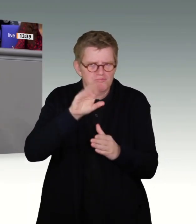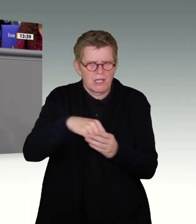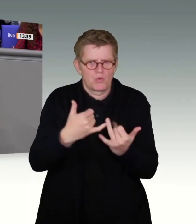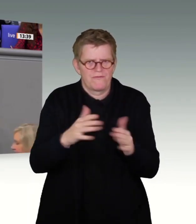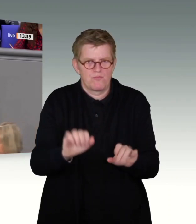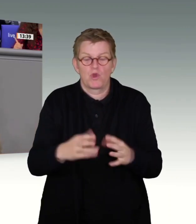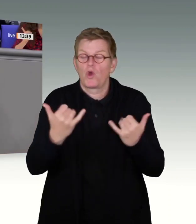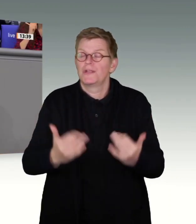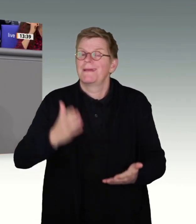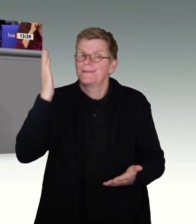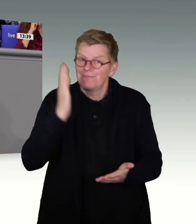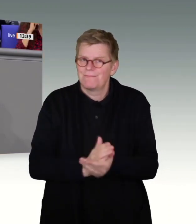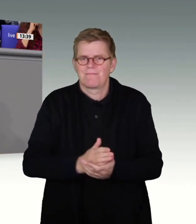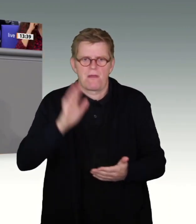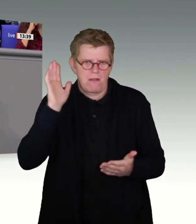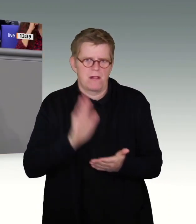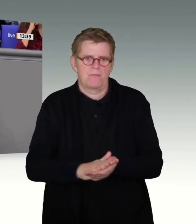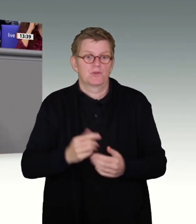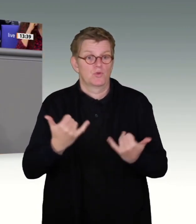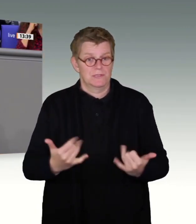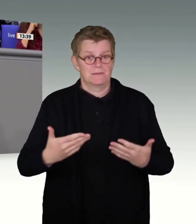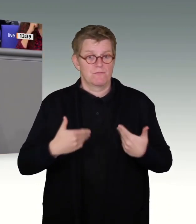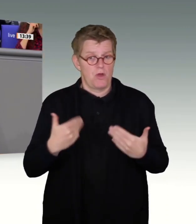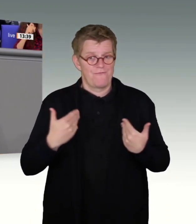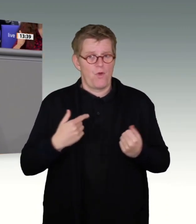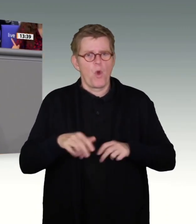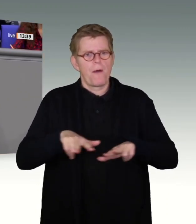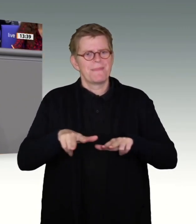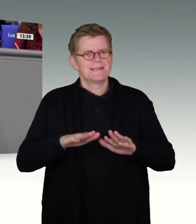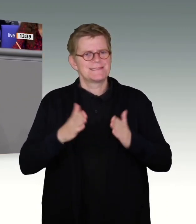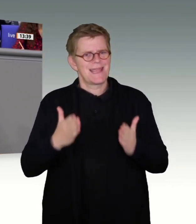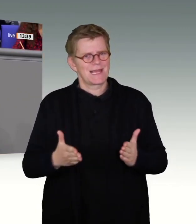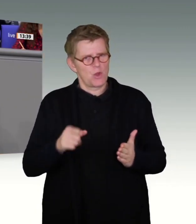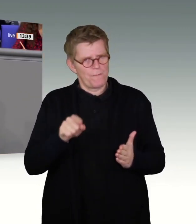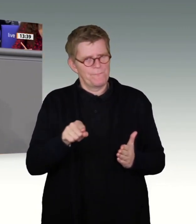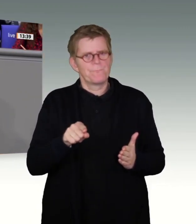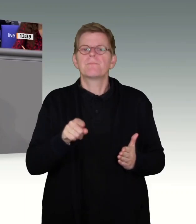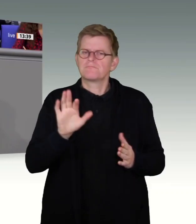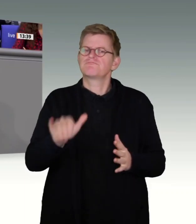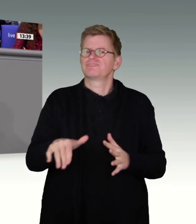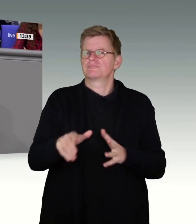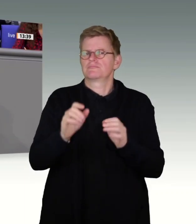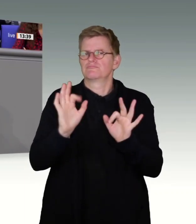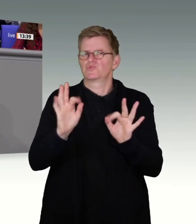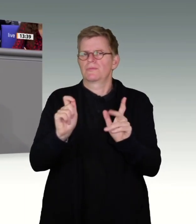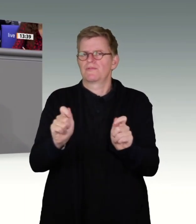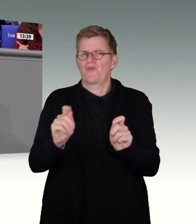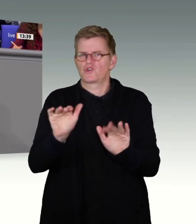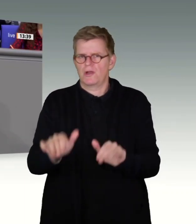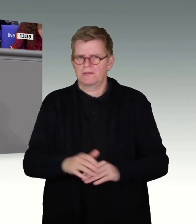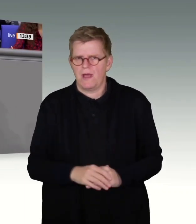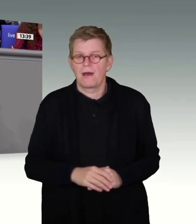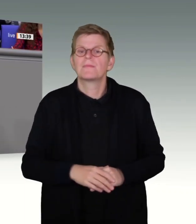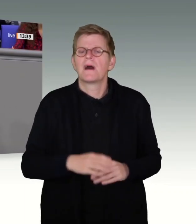dafür gekommen. Ich freue mich darauf, dass das Ministerium einen entsprechenden Vorschlag unterbreiten wird. Und das ist vor allem